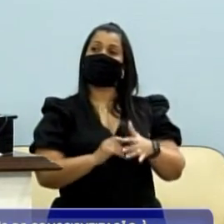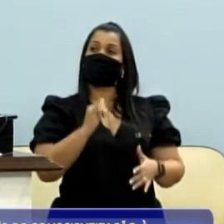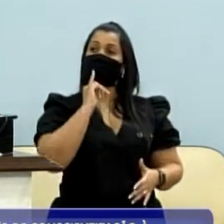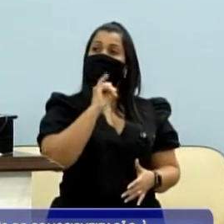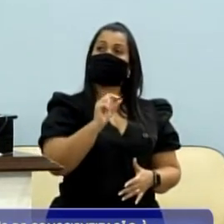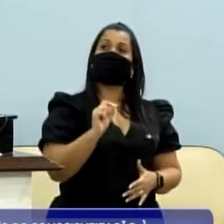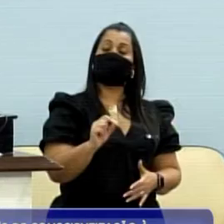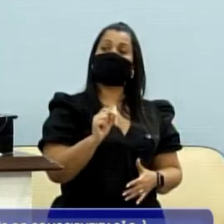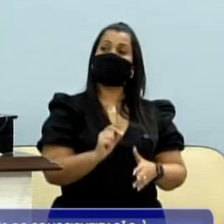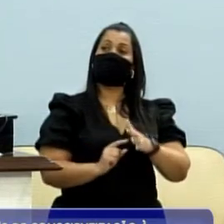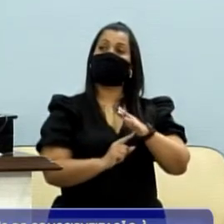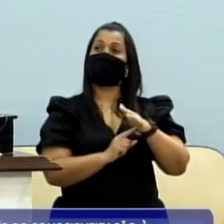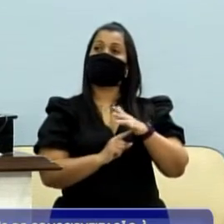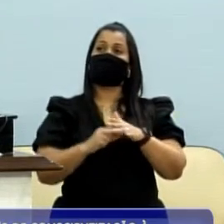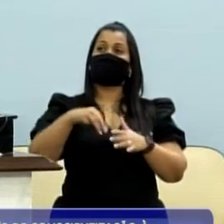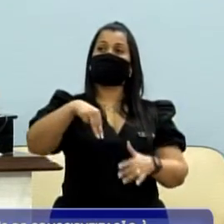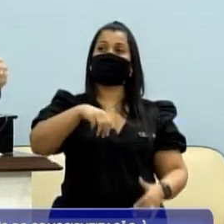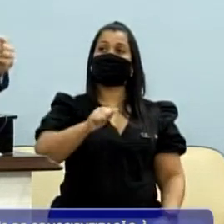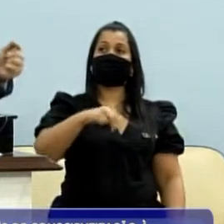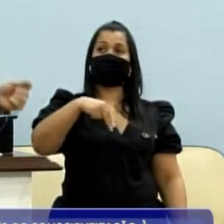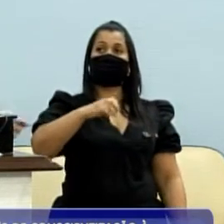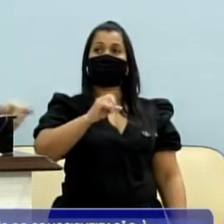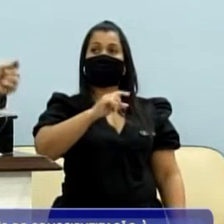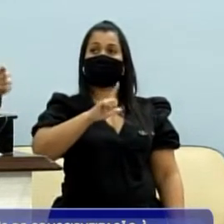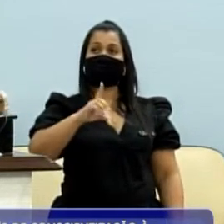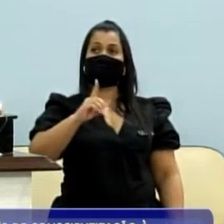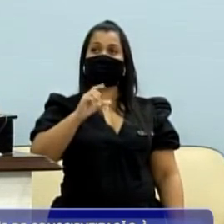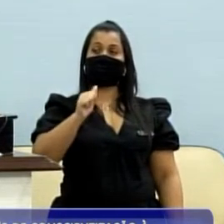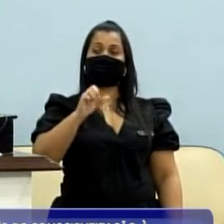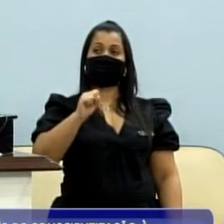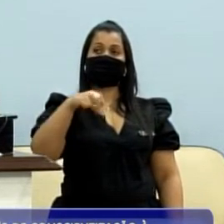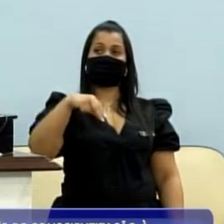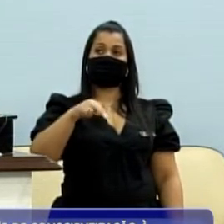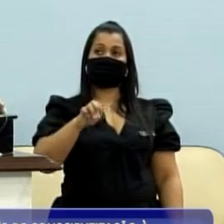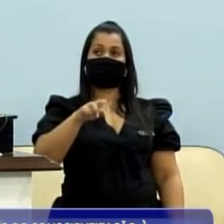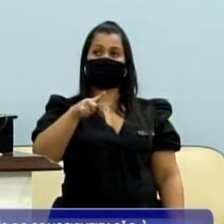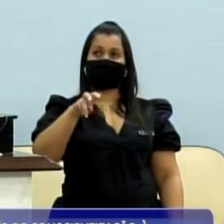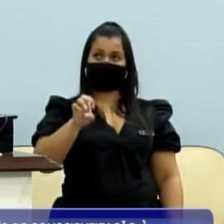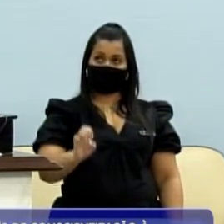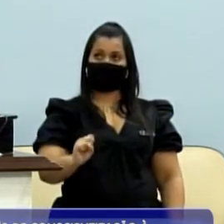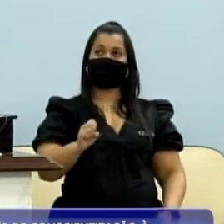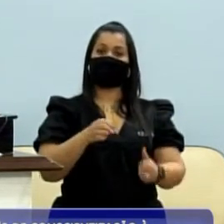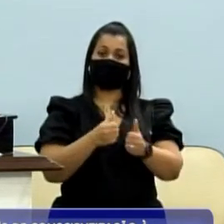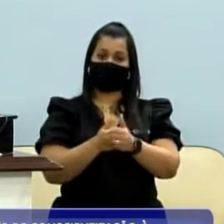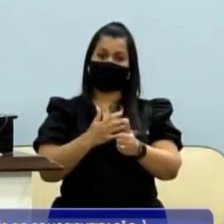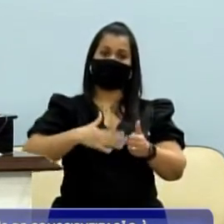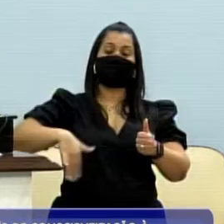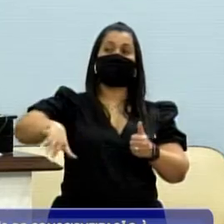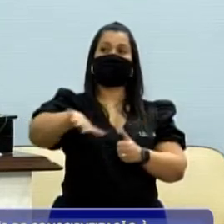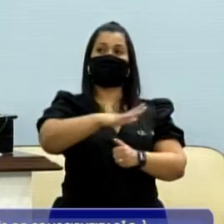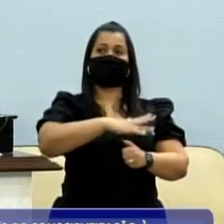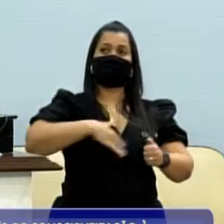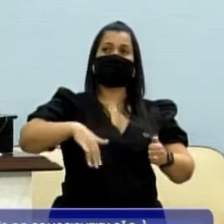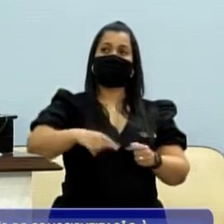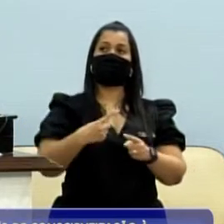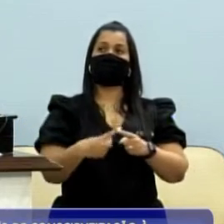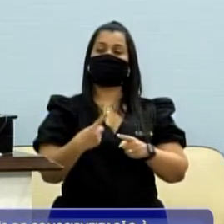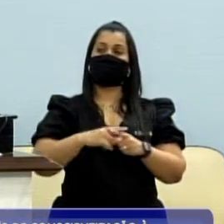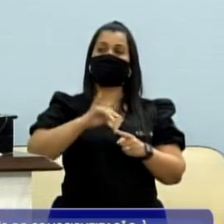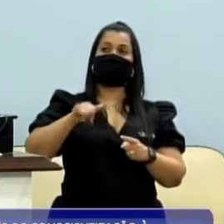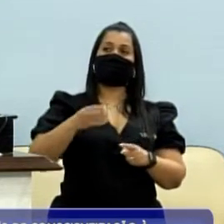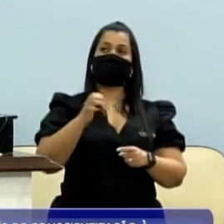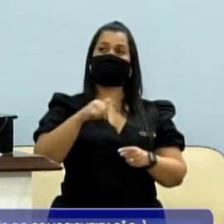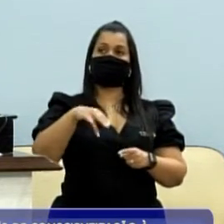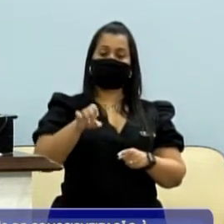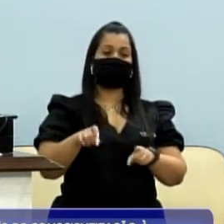não é, é Praça Manuel das Neves, no Complexo Hitlerfete, que fica no Jardim do Bosque 2, porque na cidade de Jardim tem outra